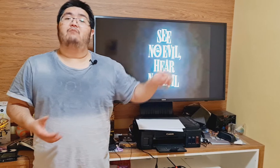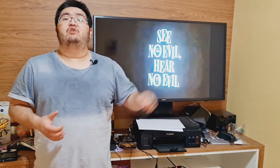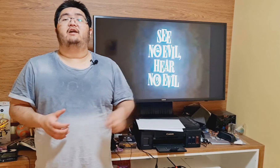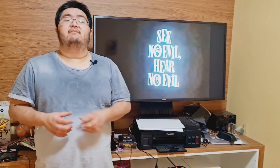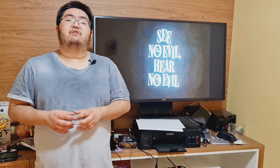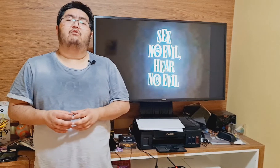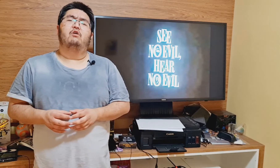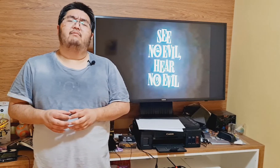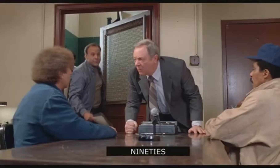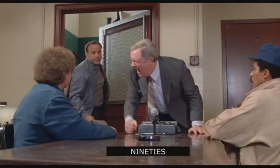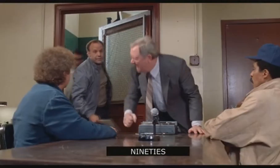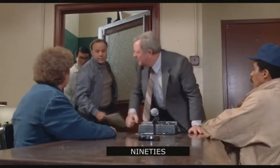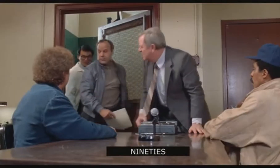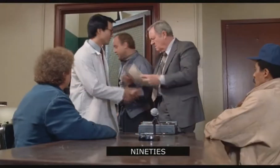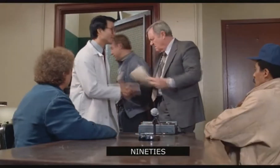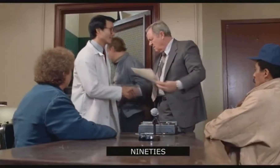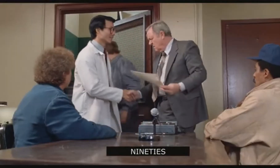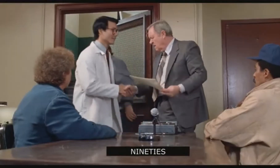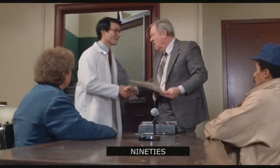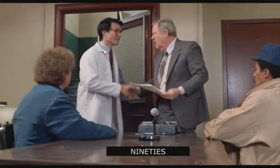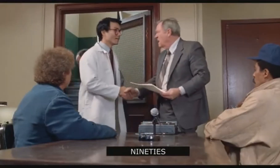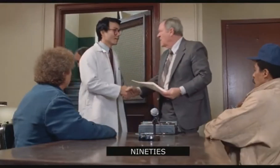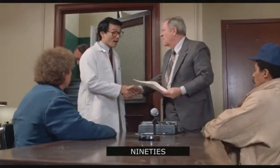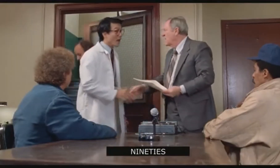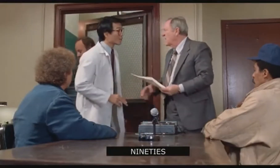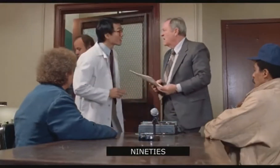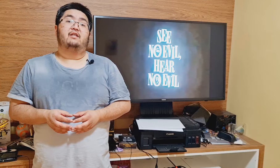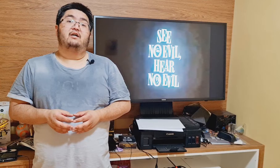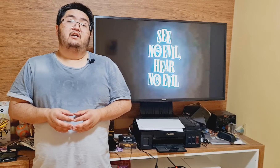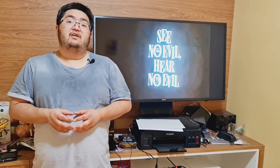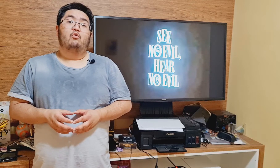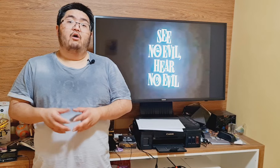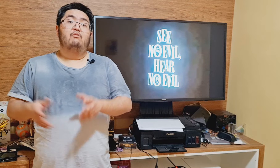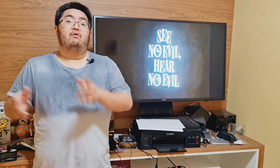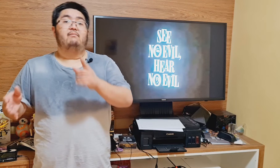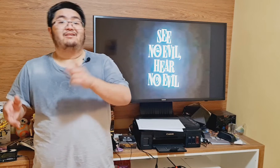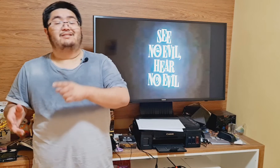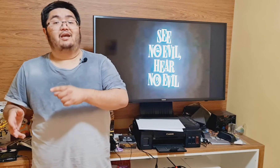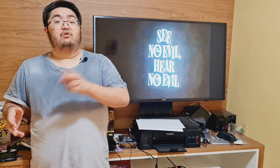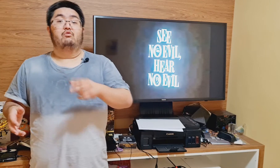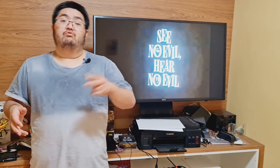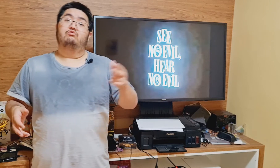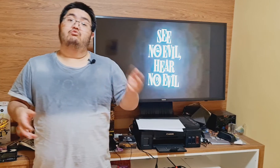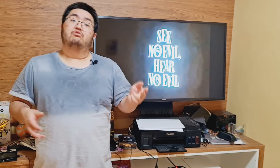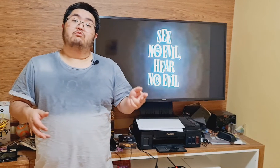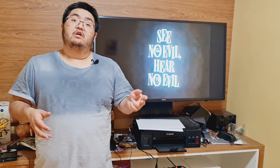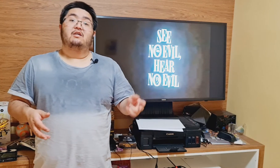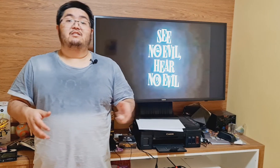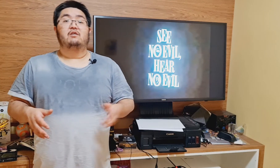a mulher que matou o homem, o que tem de tão valioso na moeda e como um homem cego e outro surdo que são